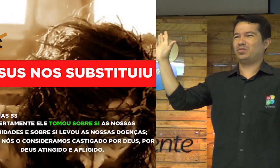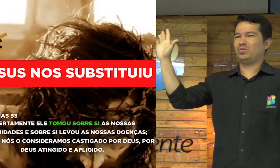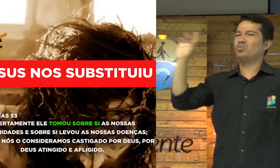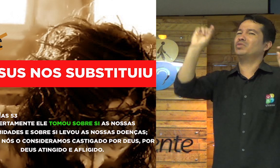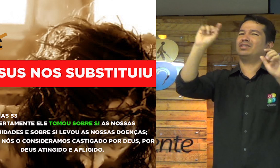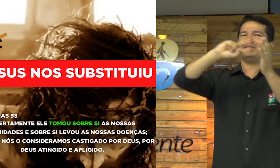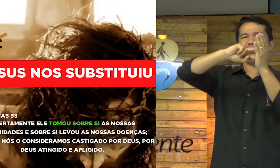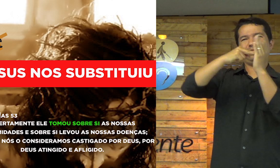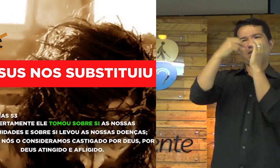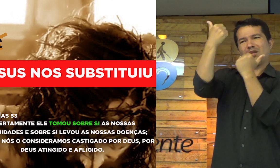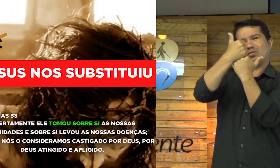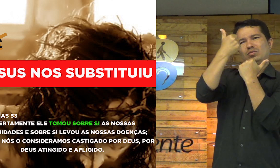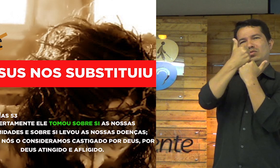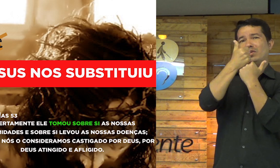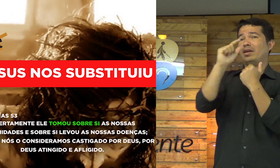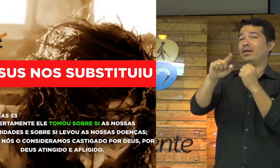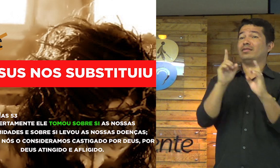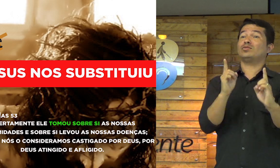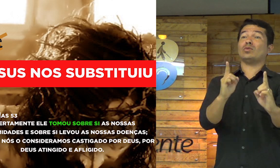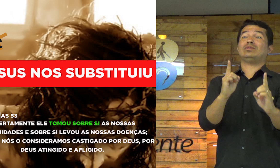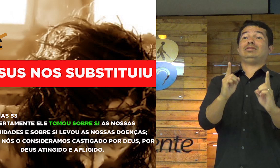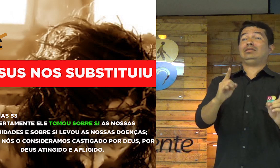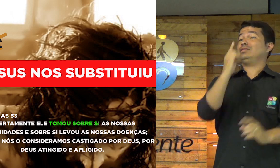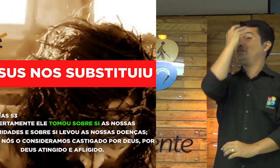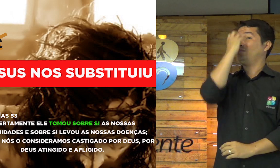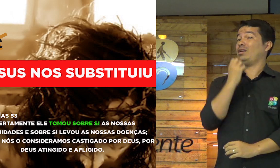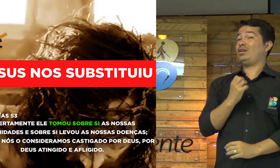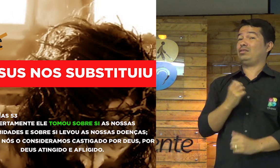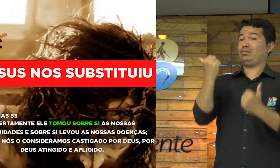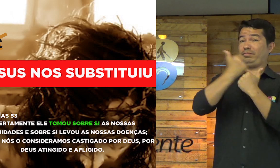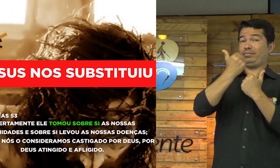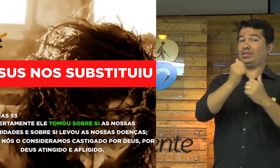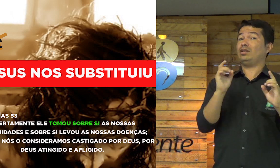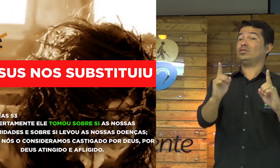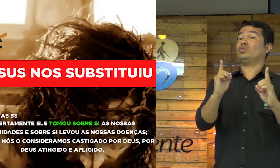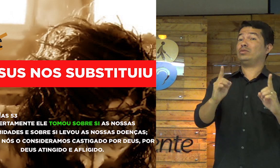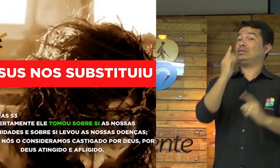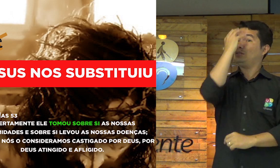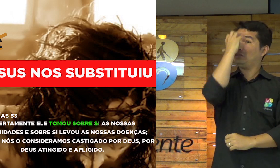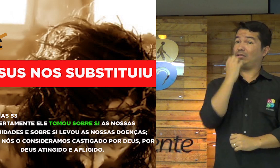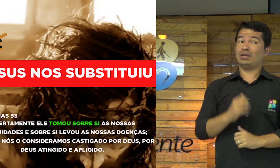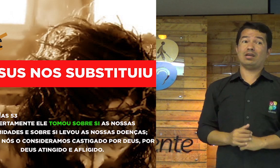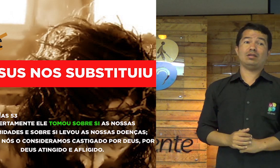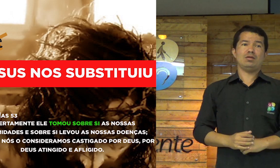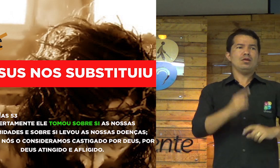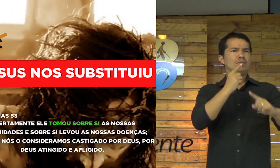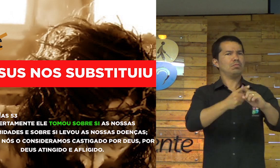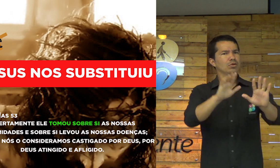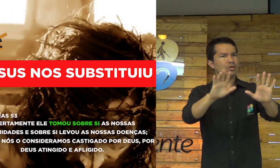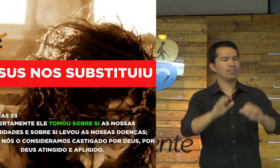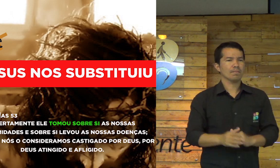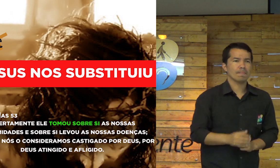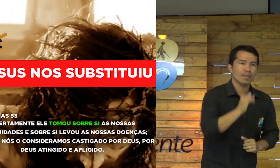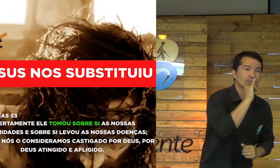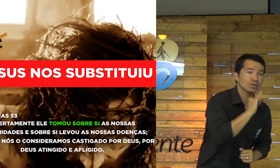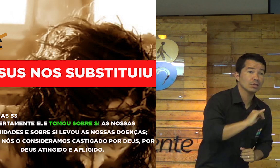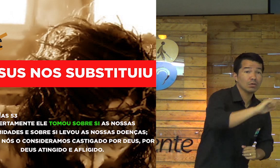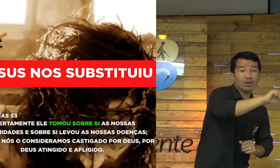E algumas pessoas... Elas não entendem isso claramente. Elas não entendem o que significa isso. A seriedade...